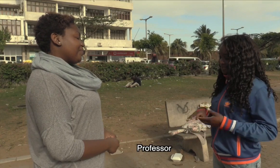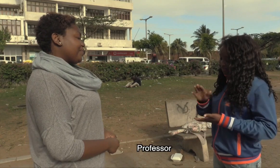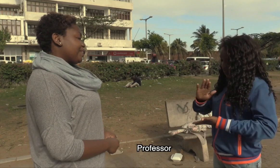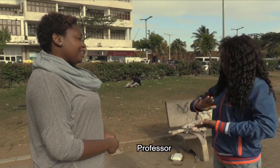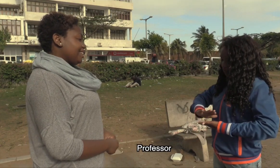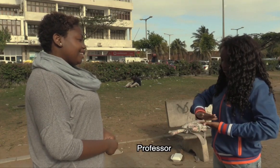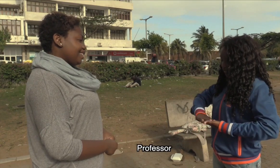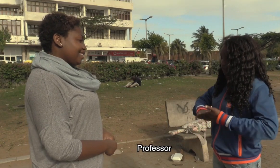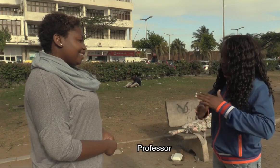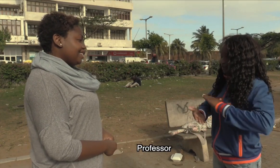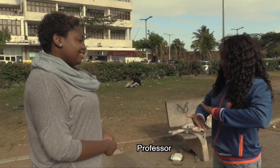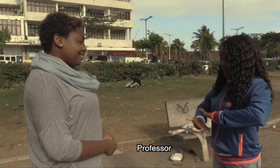Professor